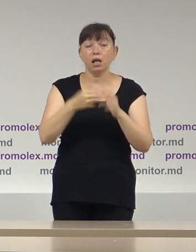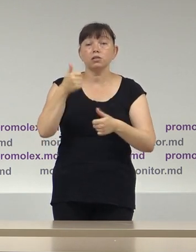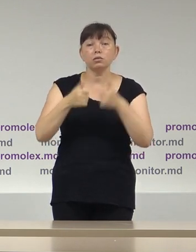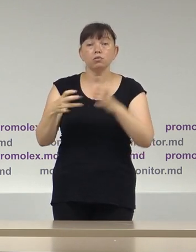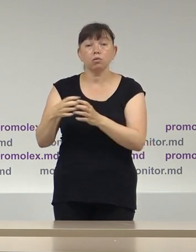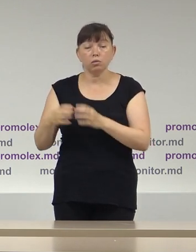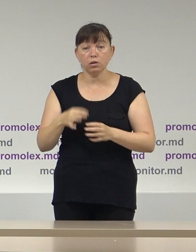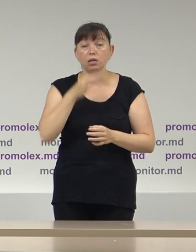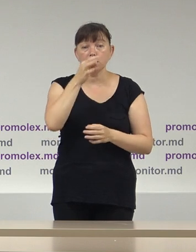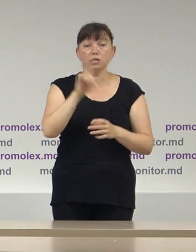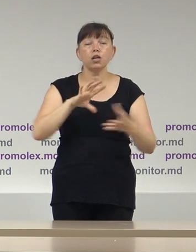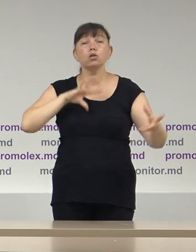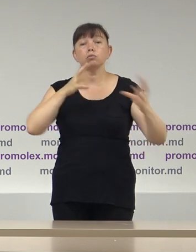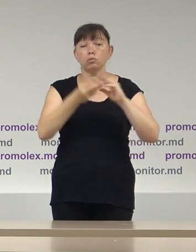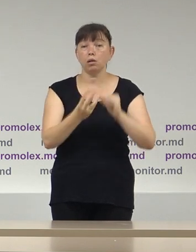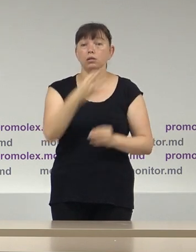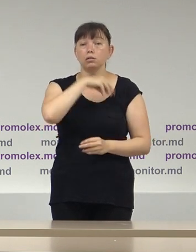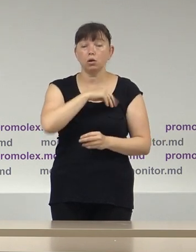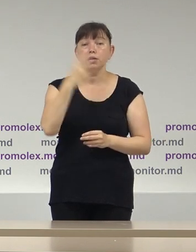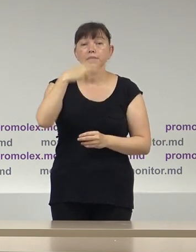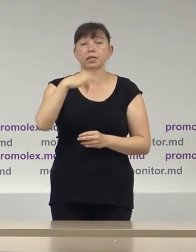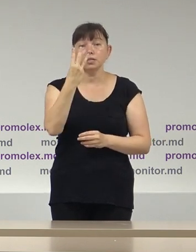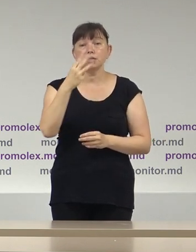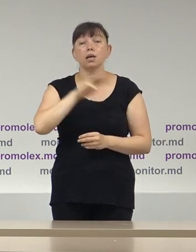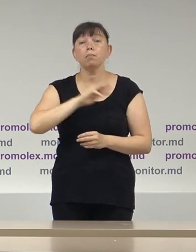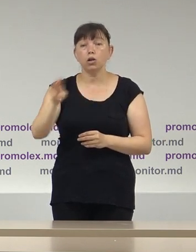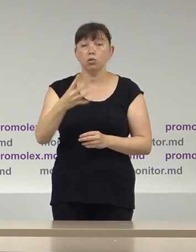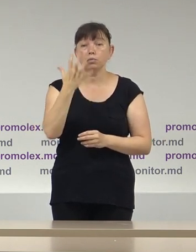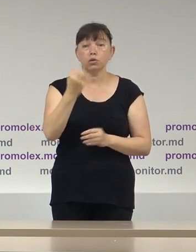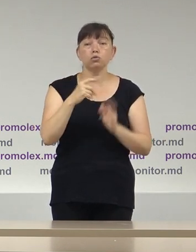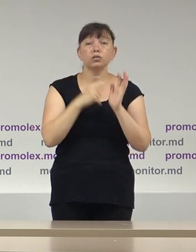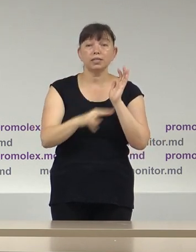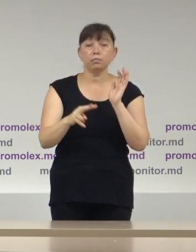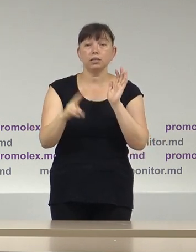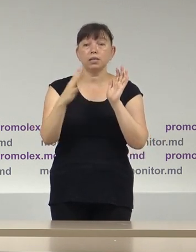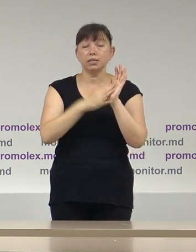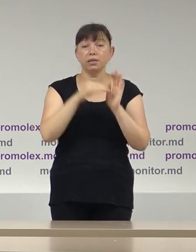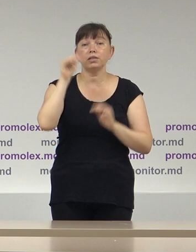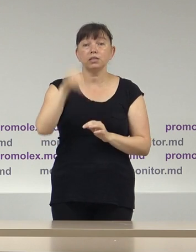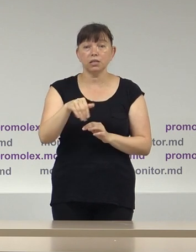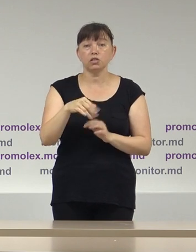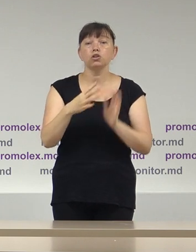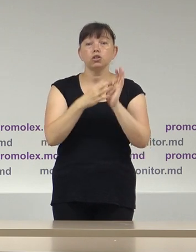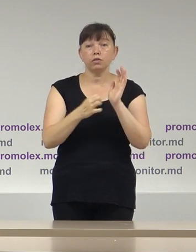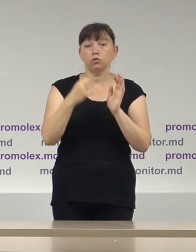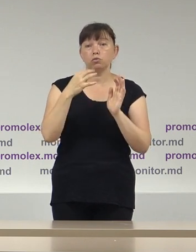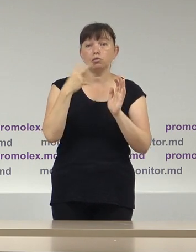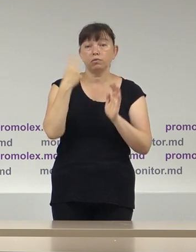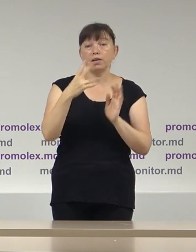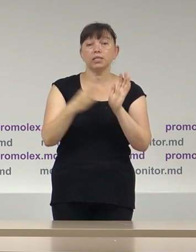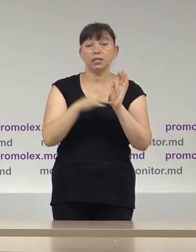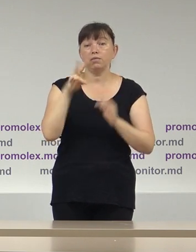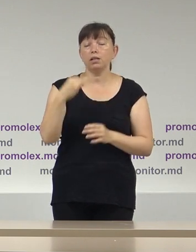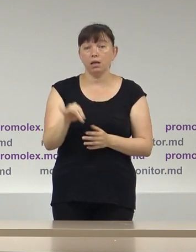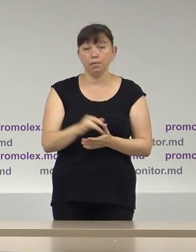electorale au declarat venituri totale de 33 579 929 lei.